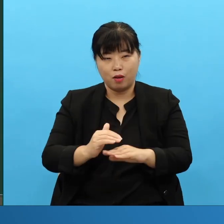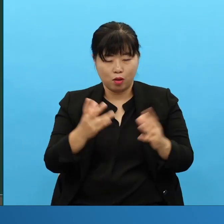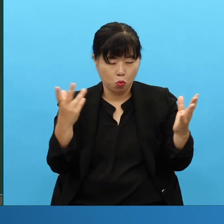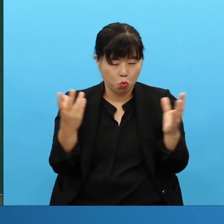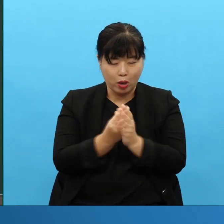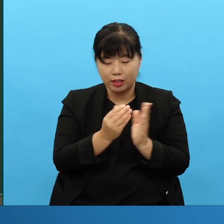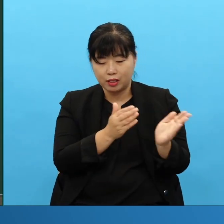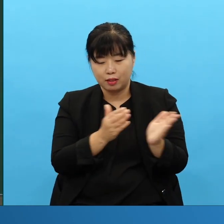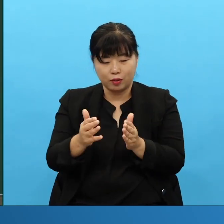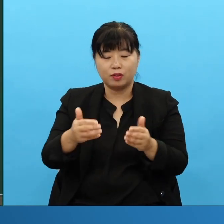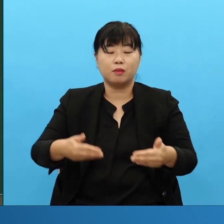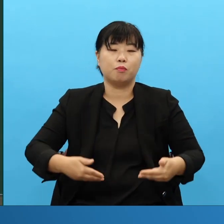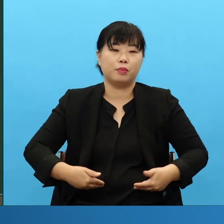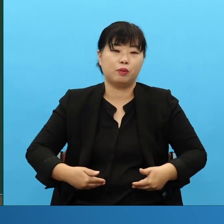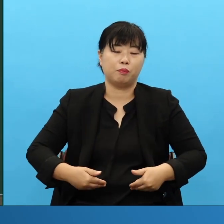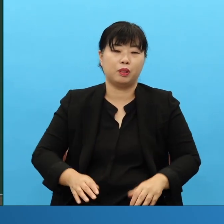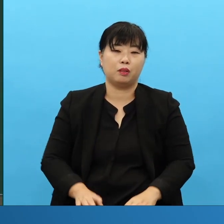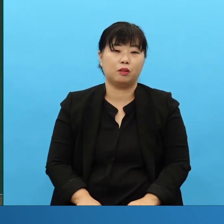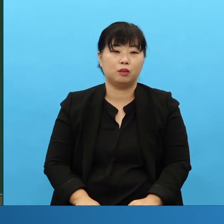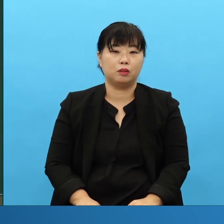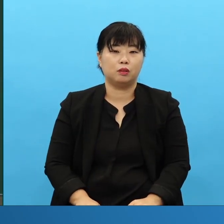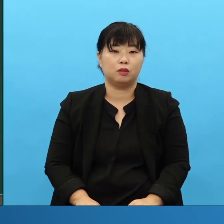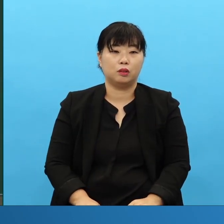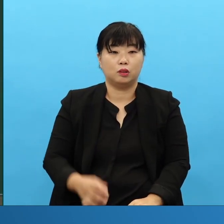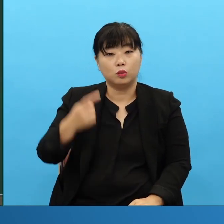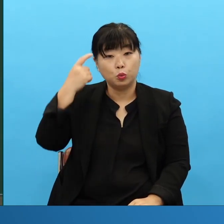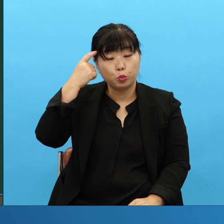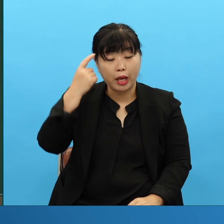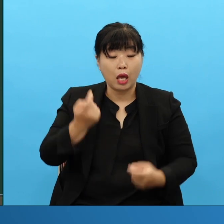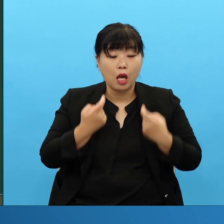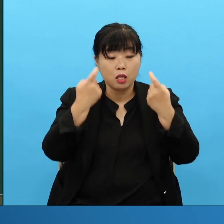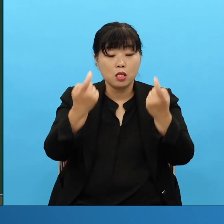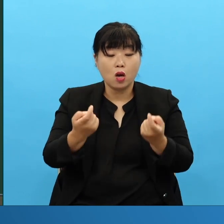순례자는 짐이 간단해야지 먹으러 많으면 복잡해서 안 돼요